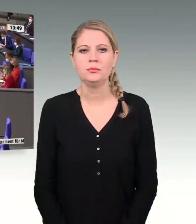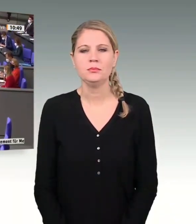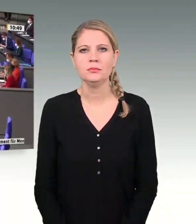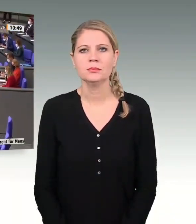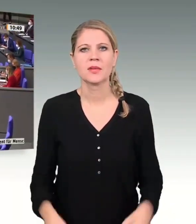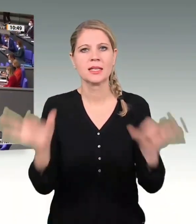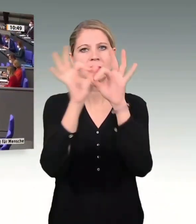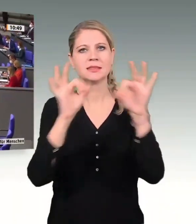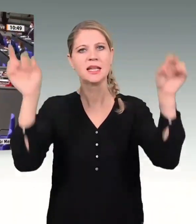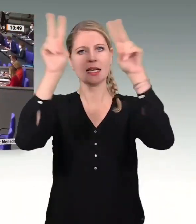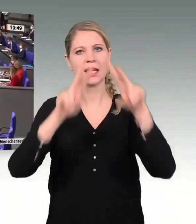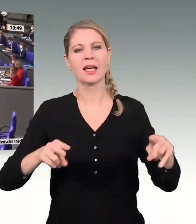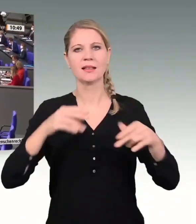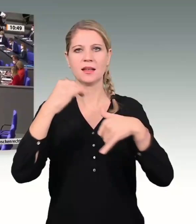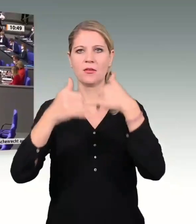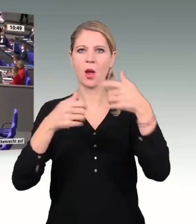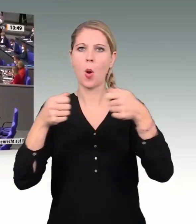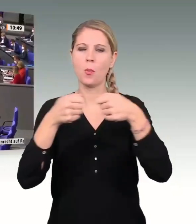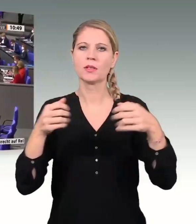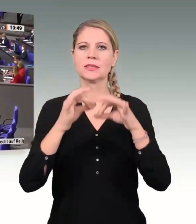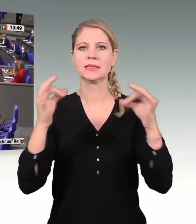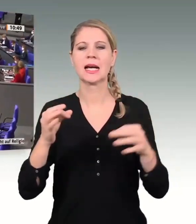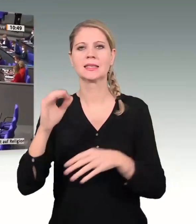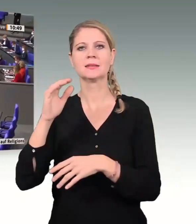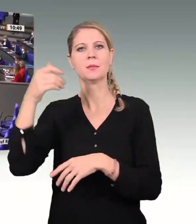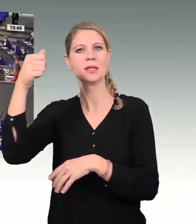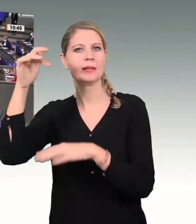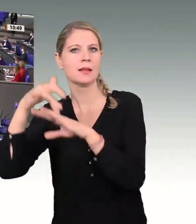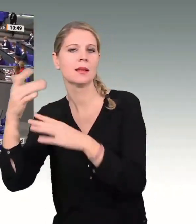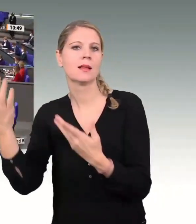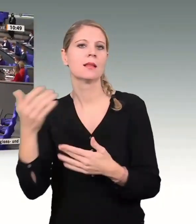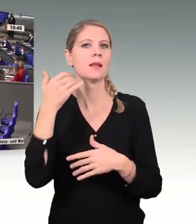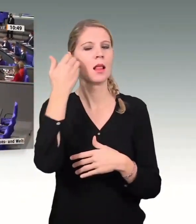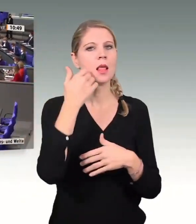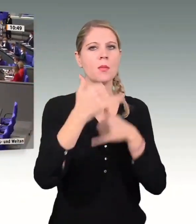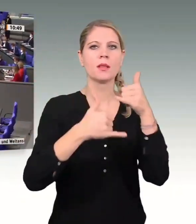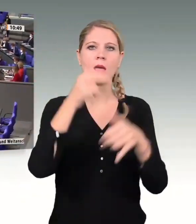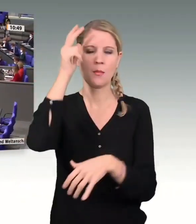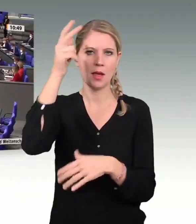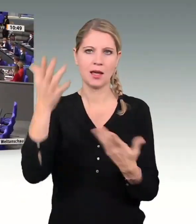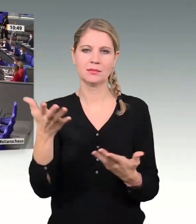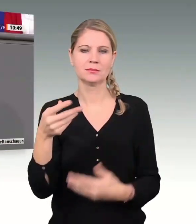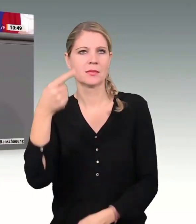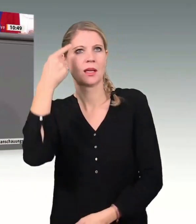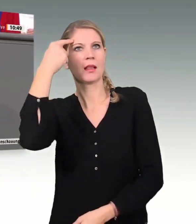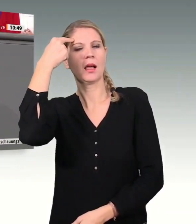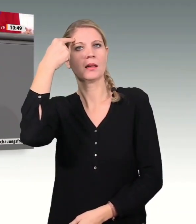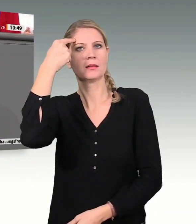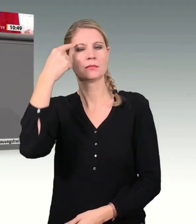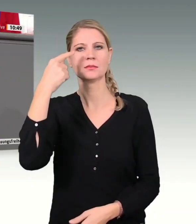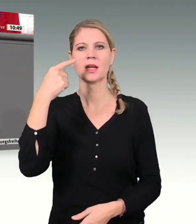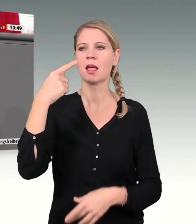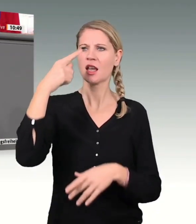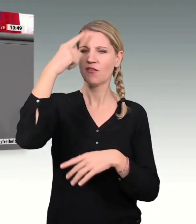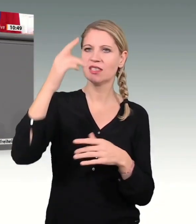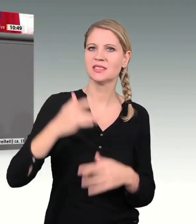Sehr geehrte Frau Bundestagspräsidentin, meine Damen und Herren! Gedanken, Gewissens, Religion